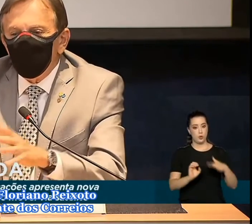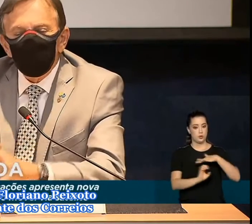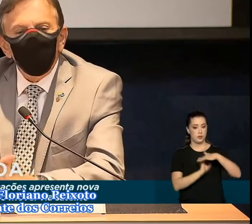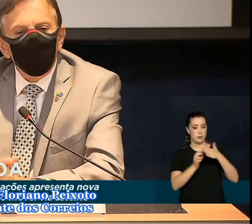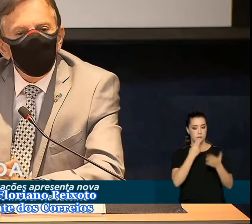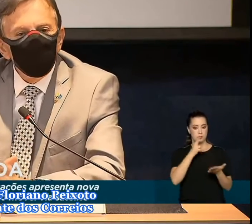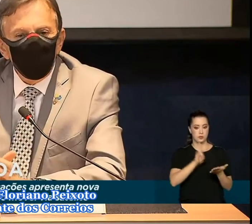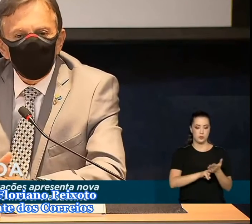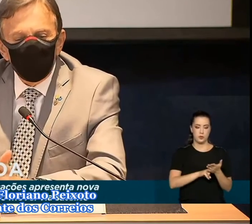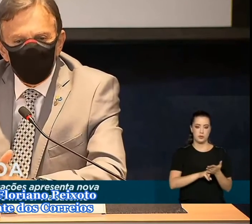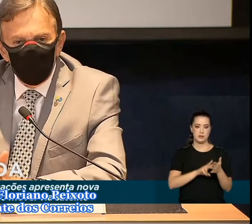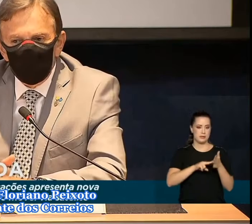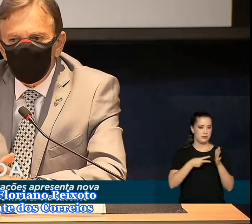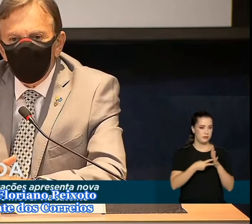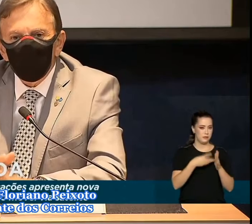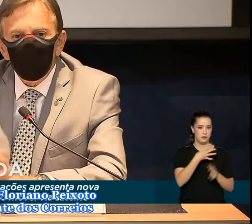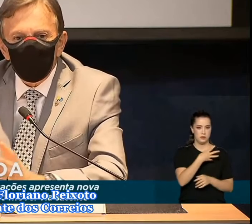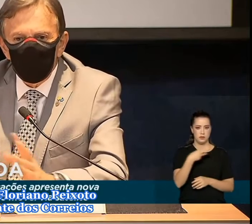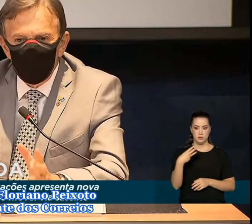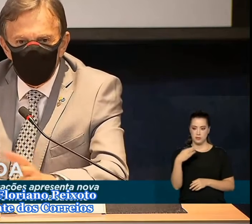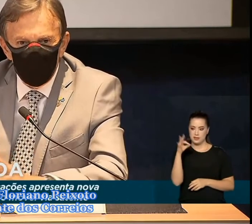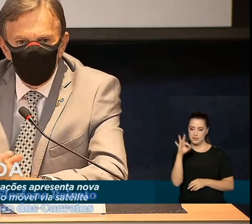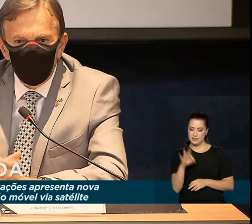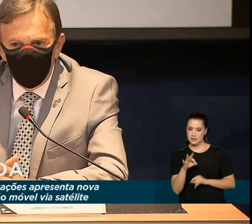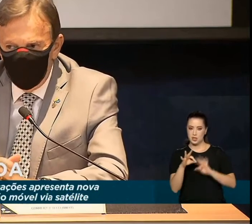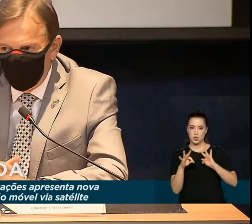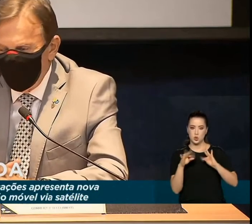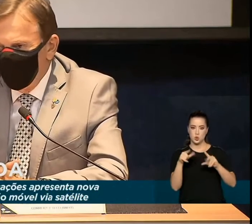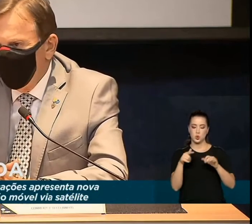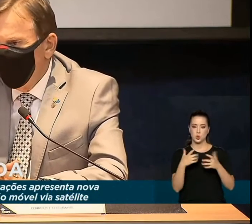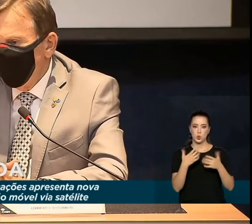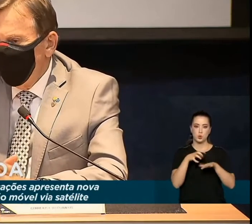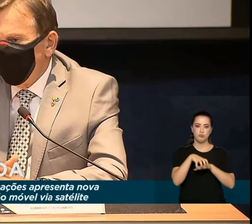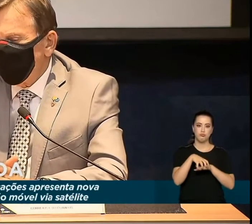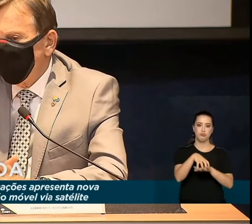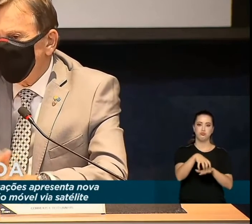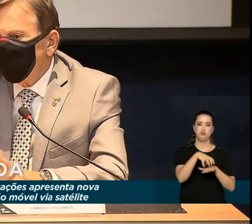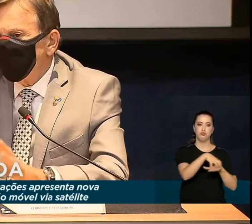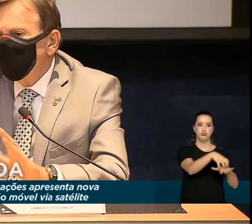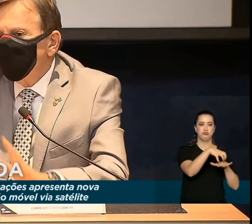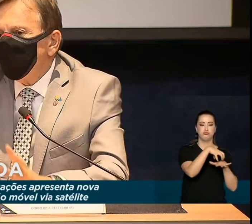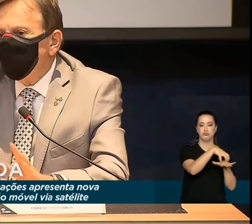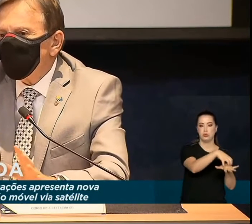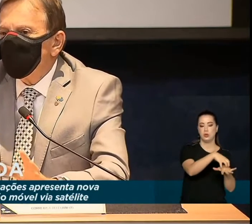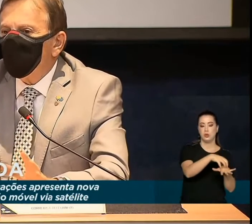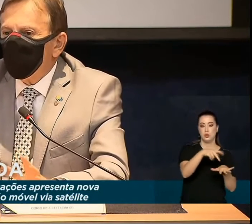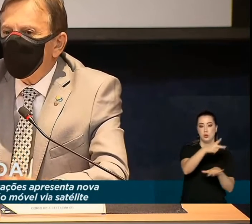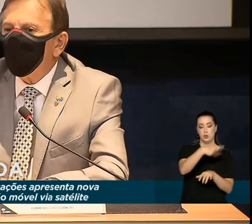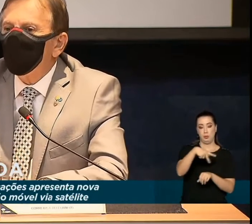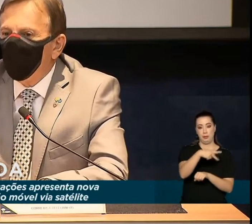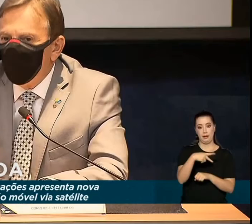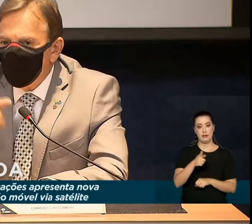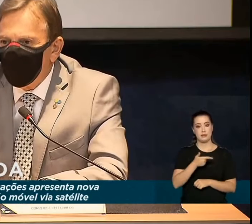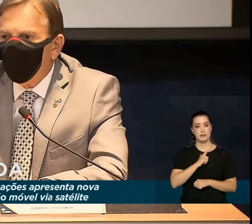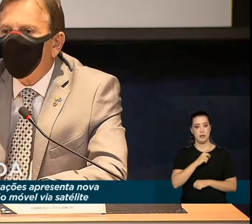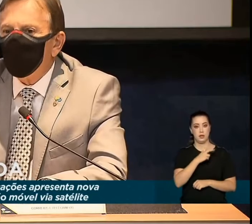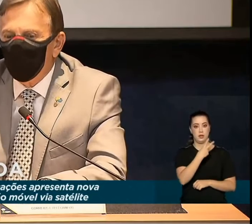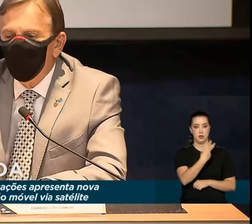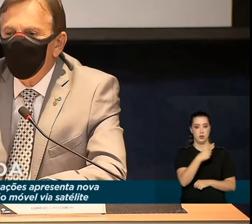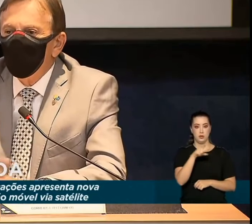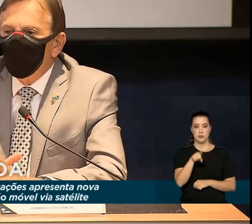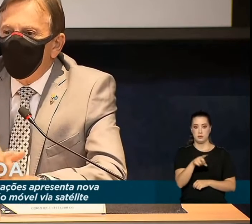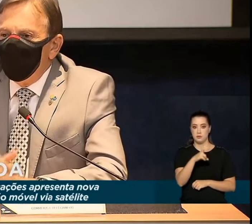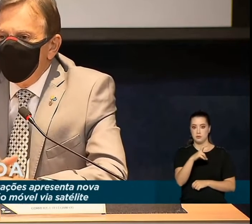cerca de 43% de toda a logística do país. Nós temos 2.550 caminhões que